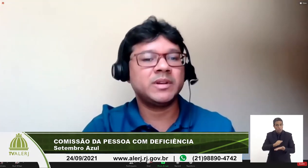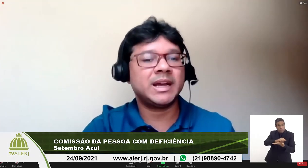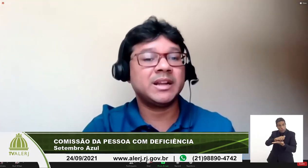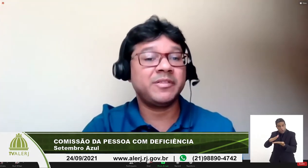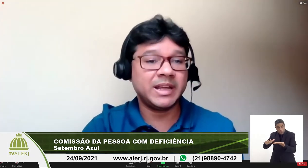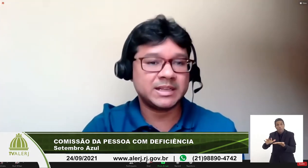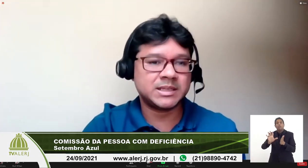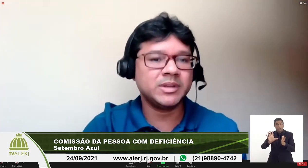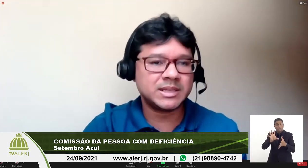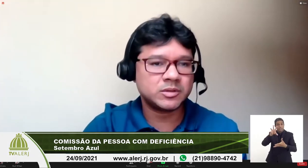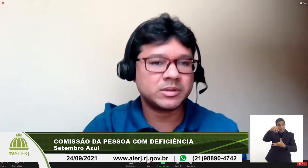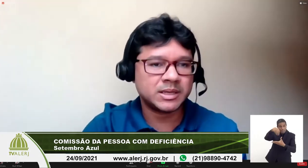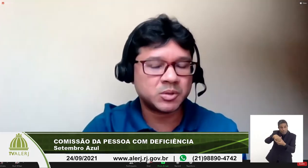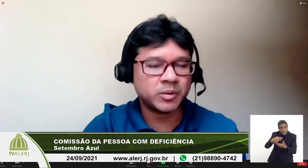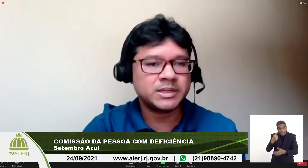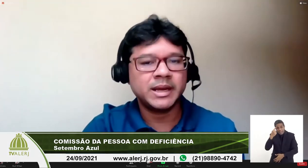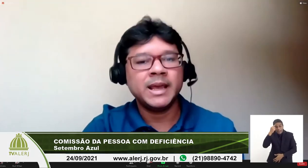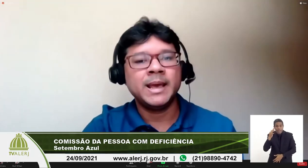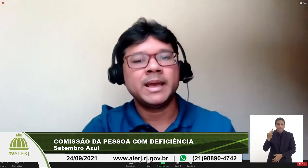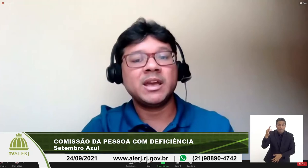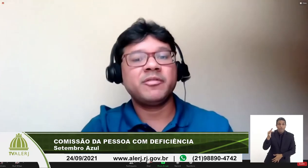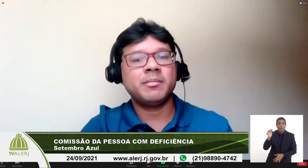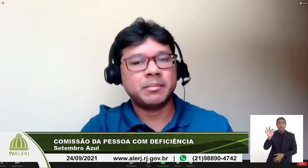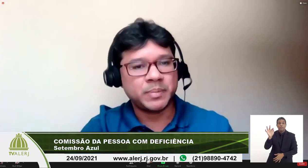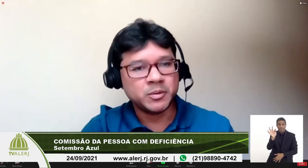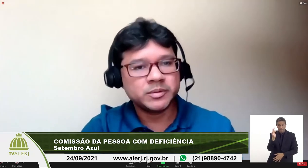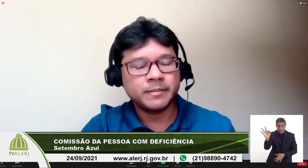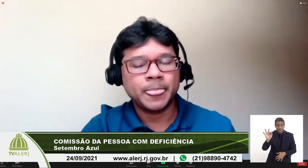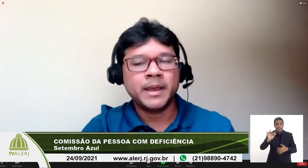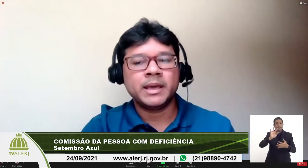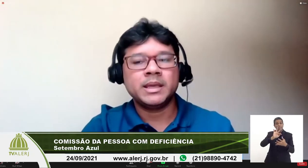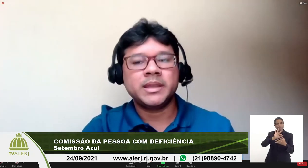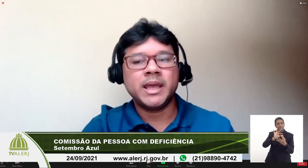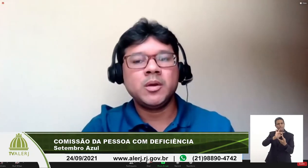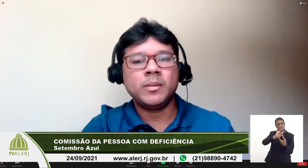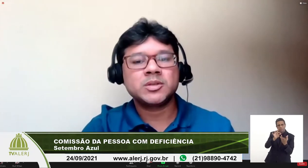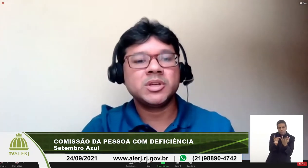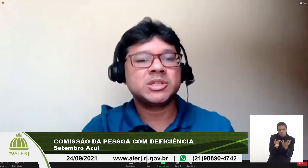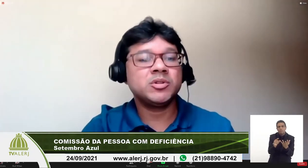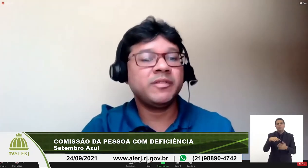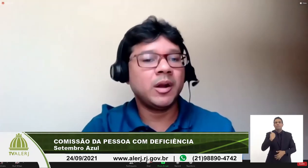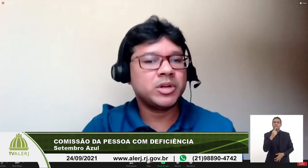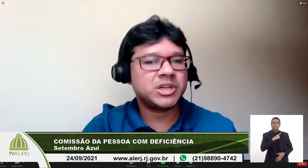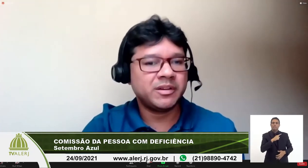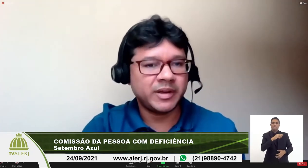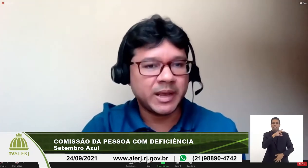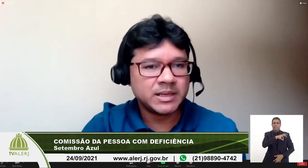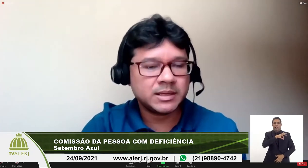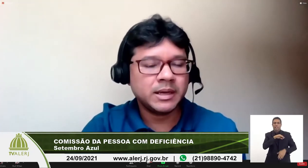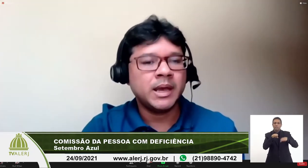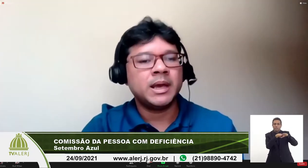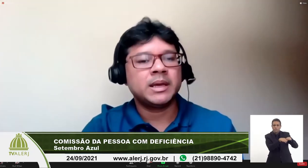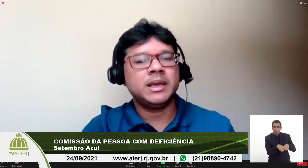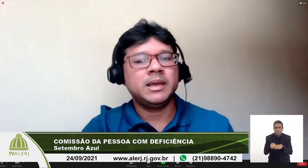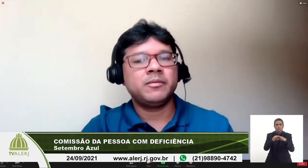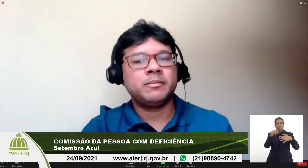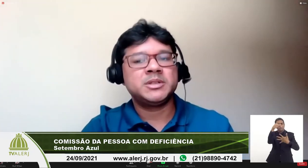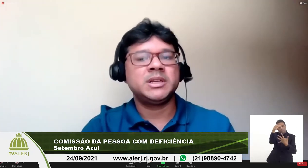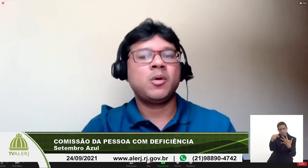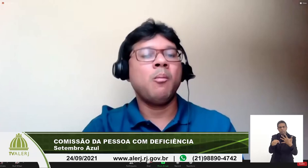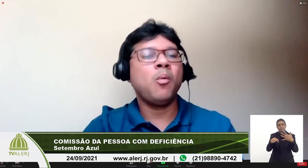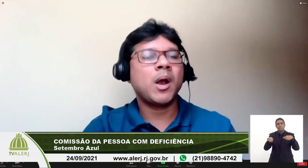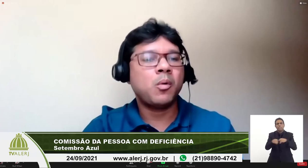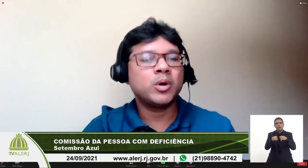somos filiados à federação das associações que é a Febra Pils que tem uma sugestão de valores de referência que